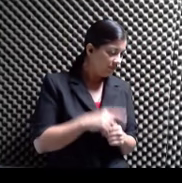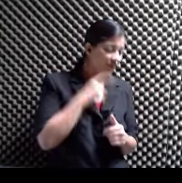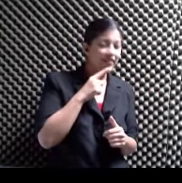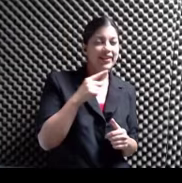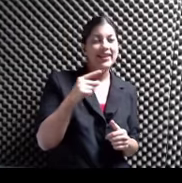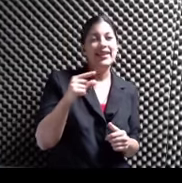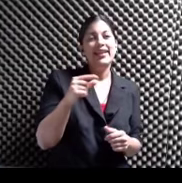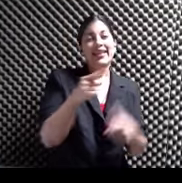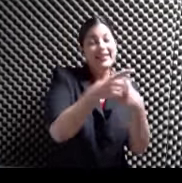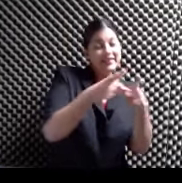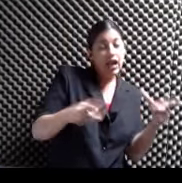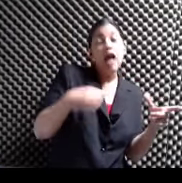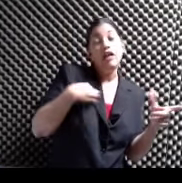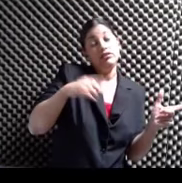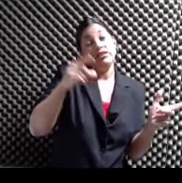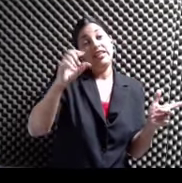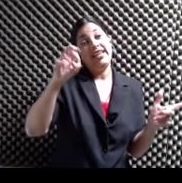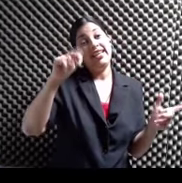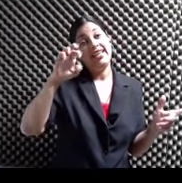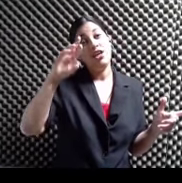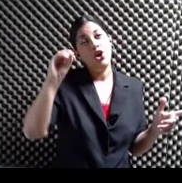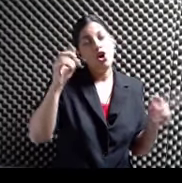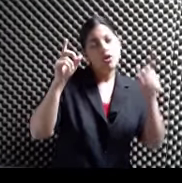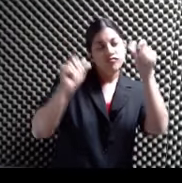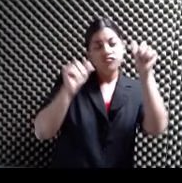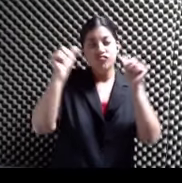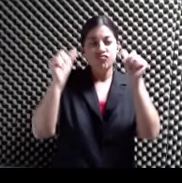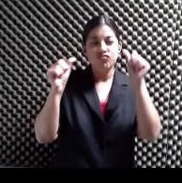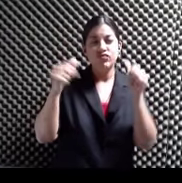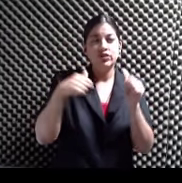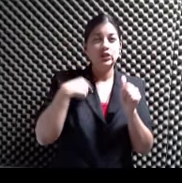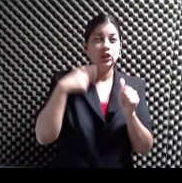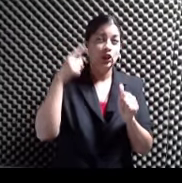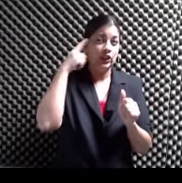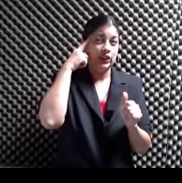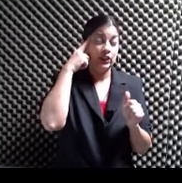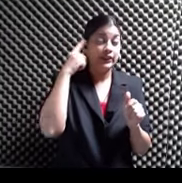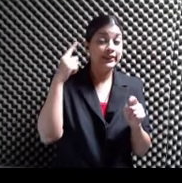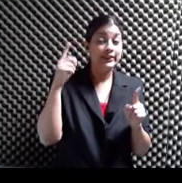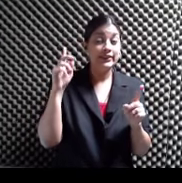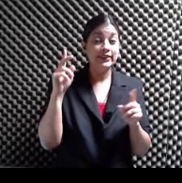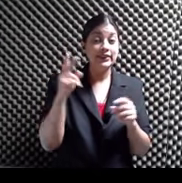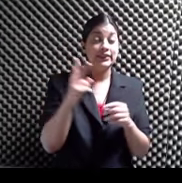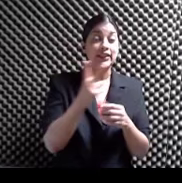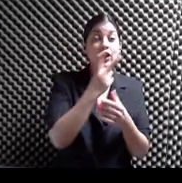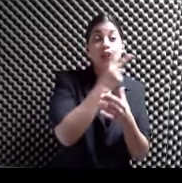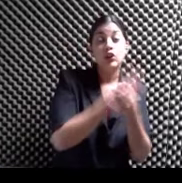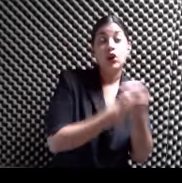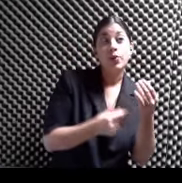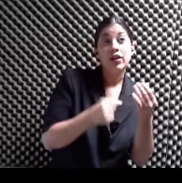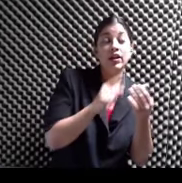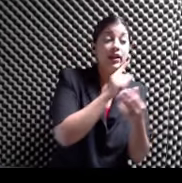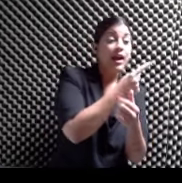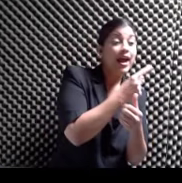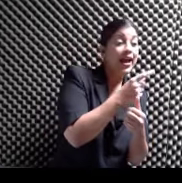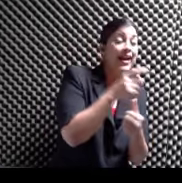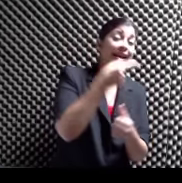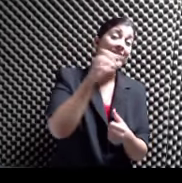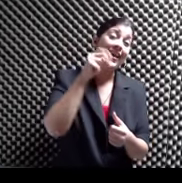cuestionamiento Los géneros Era como De doble filo Porque no solo Hablo de Género y sexo Sino también De